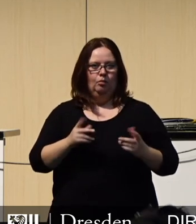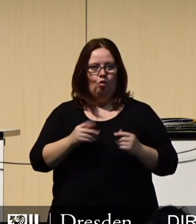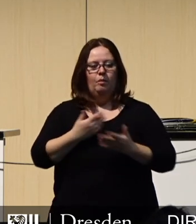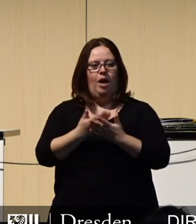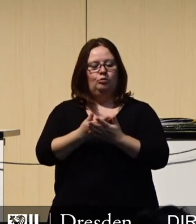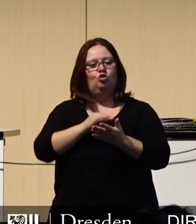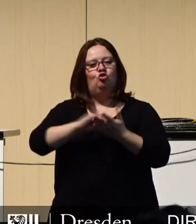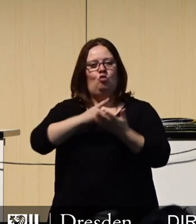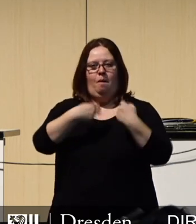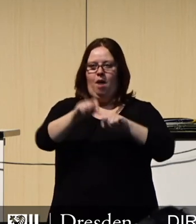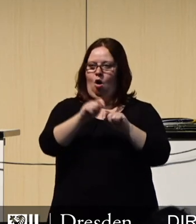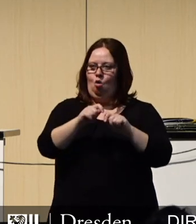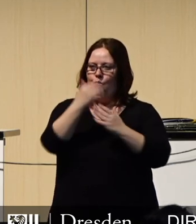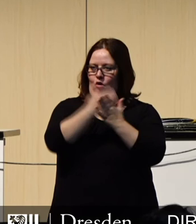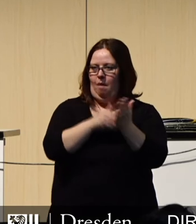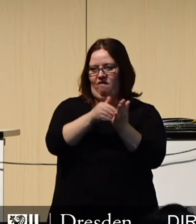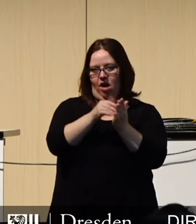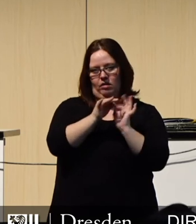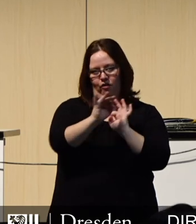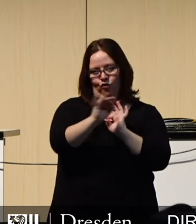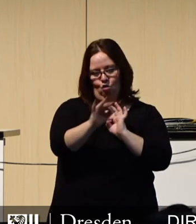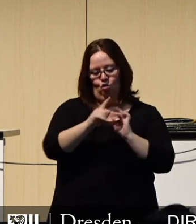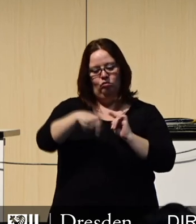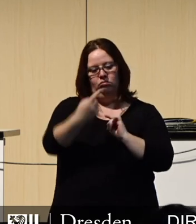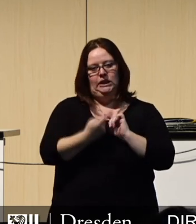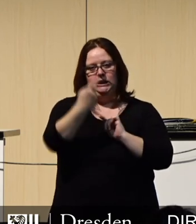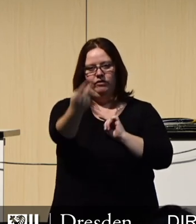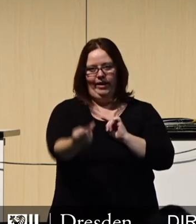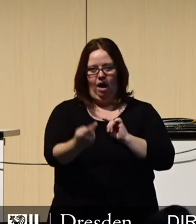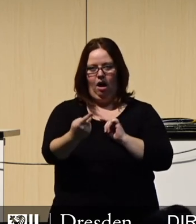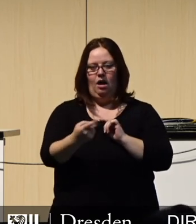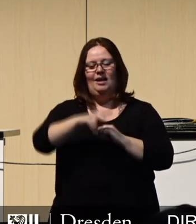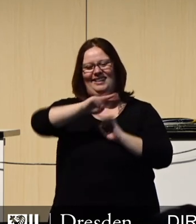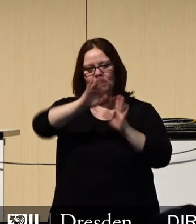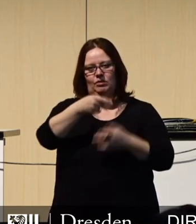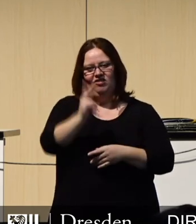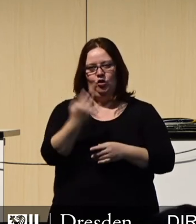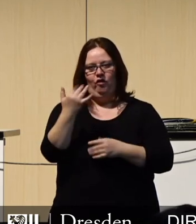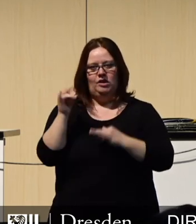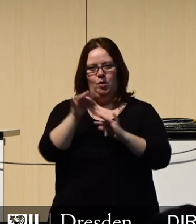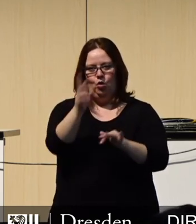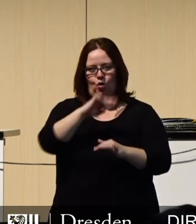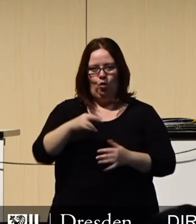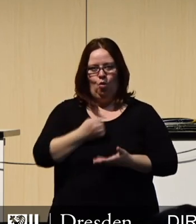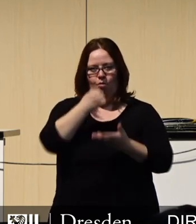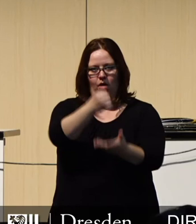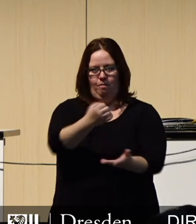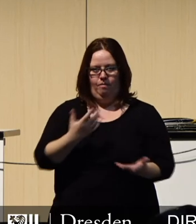Schulbauprogramm fort und werden hier in den kommenden zwei Jahren weitere 250 Millionen Euro investieren.